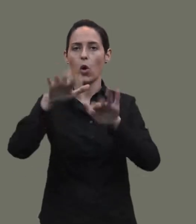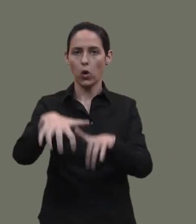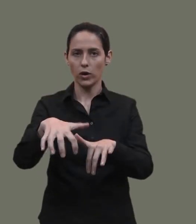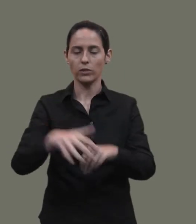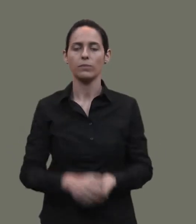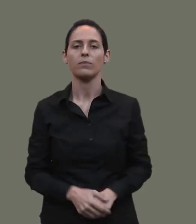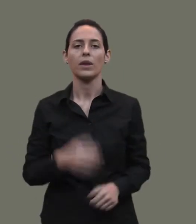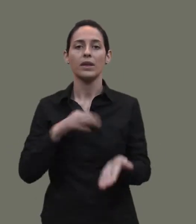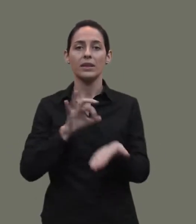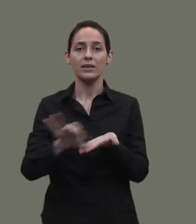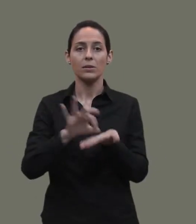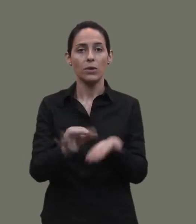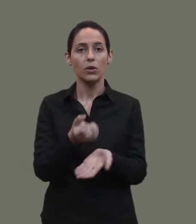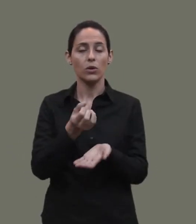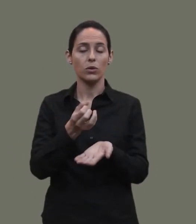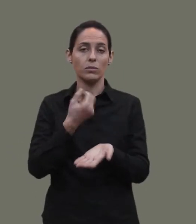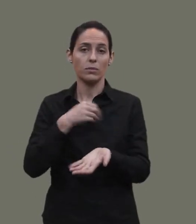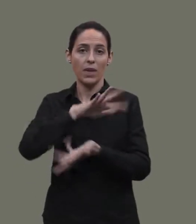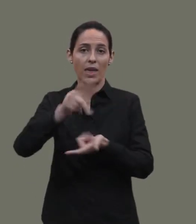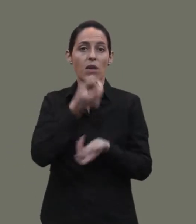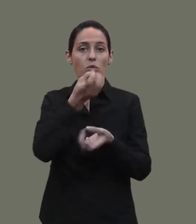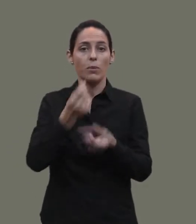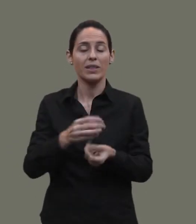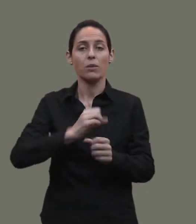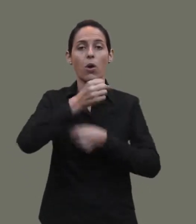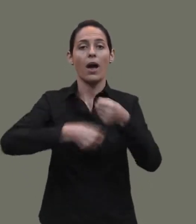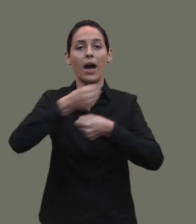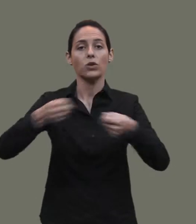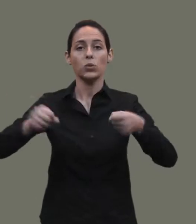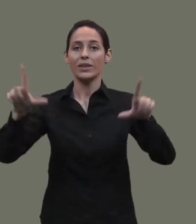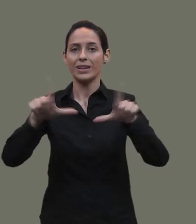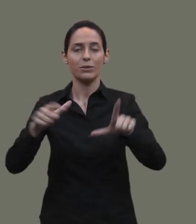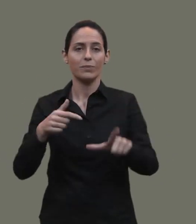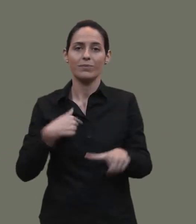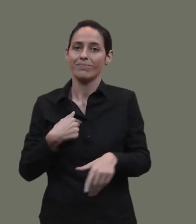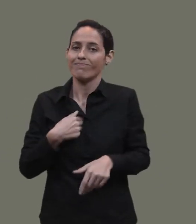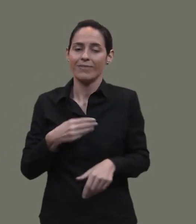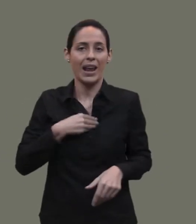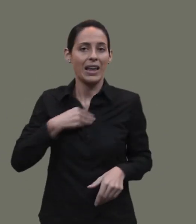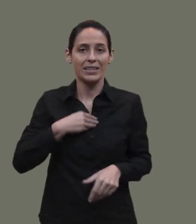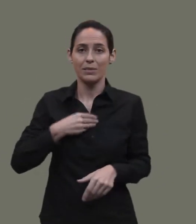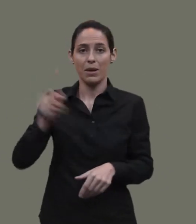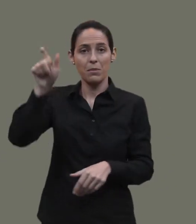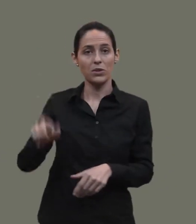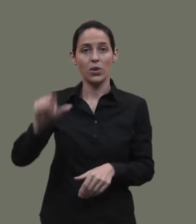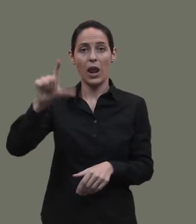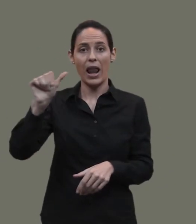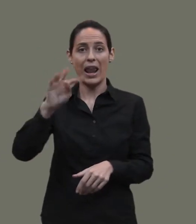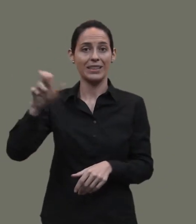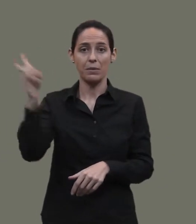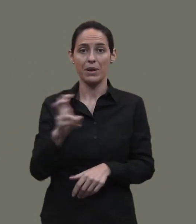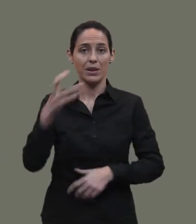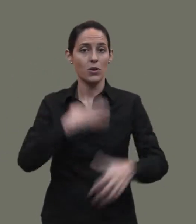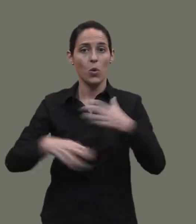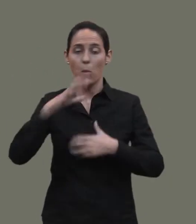Desde los servicios informativos de Sasturias Televisión lamentamos profundamente no contar con Adriana Lastra como cabeza de lista del